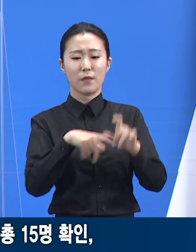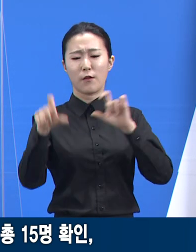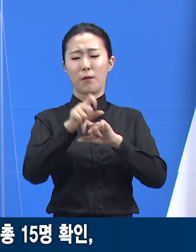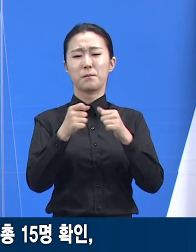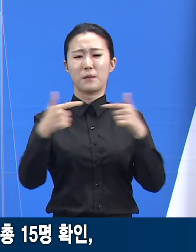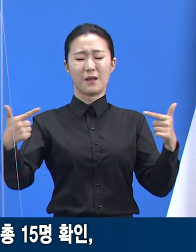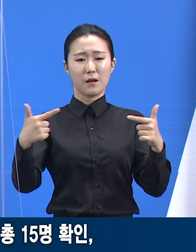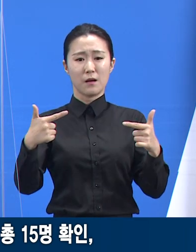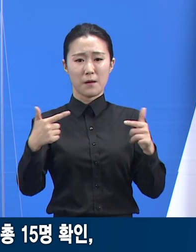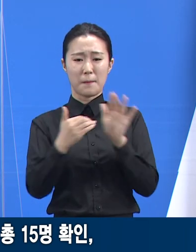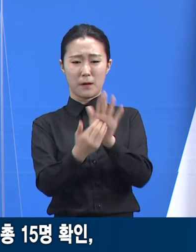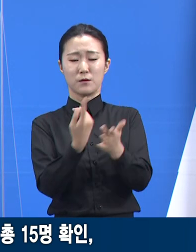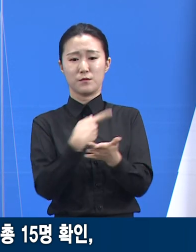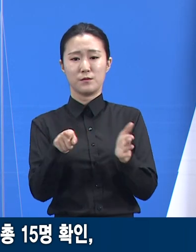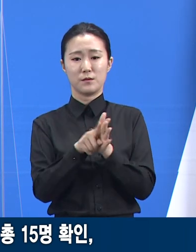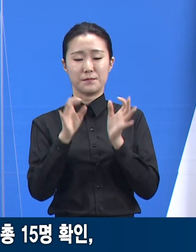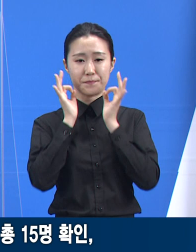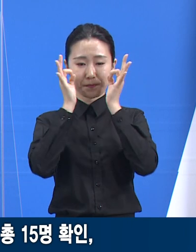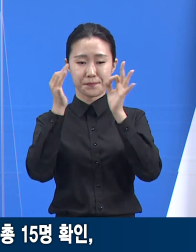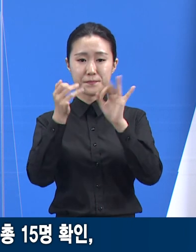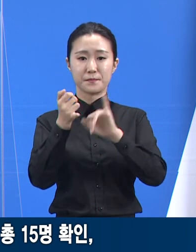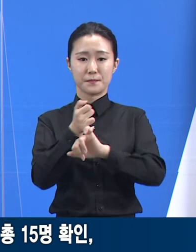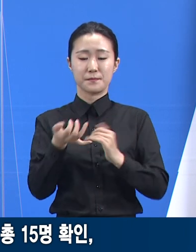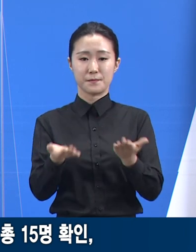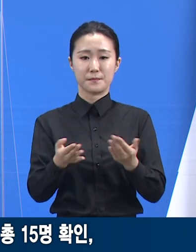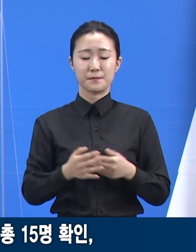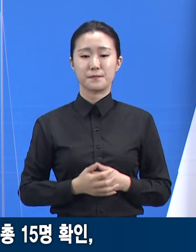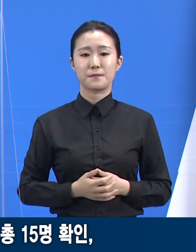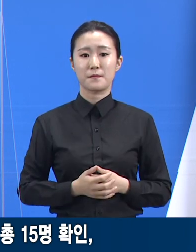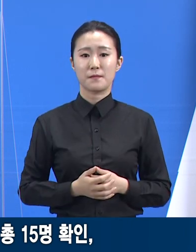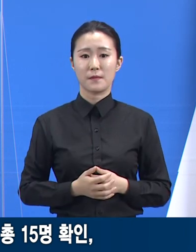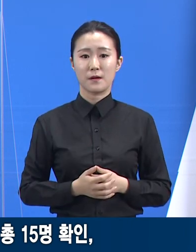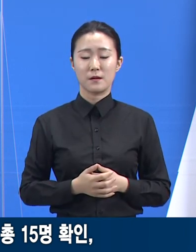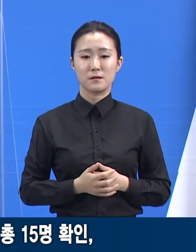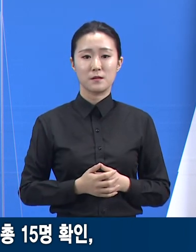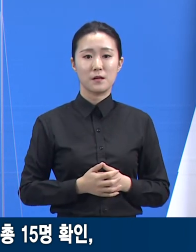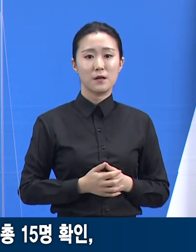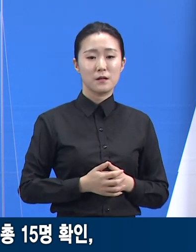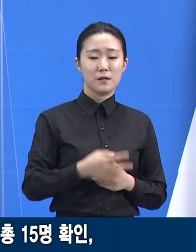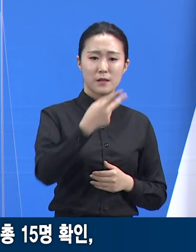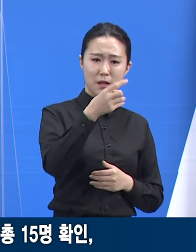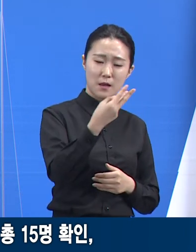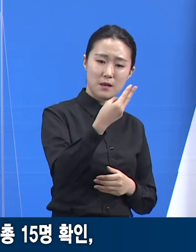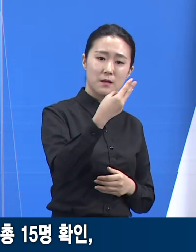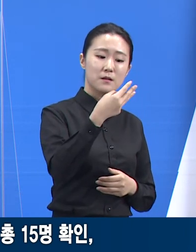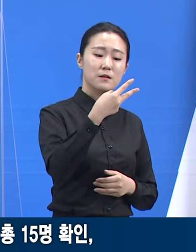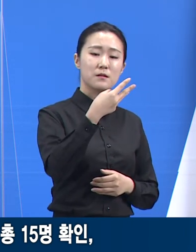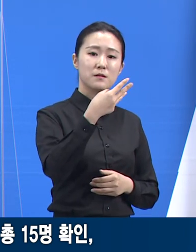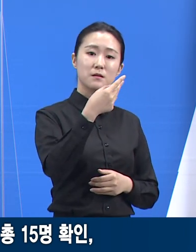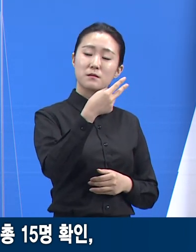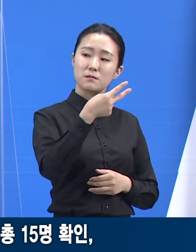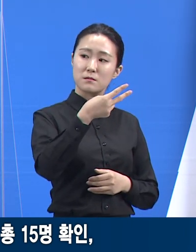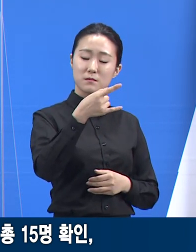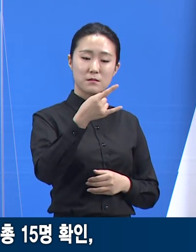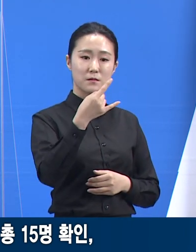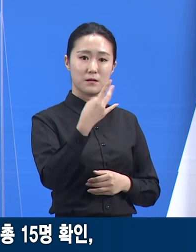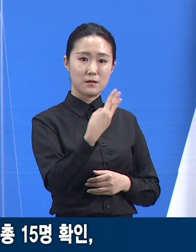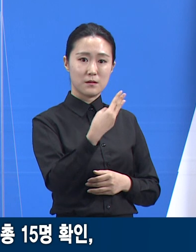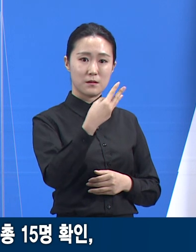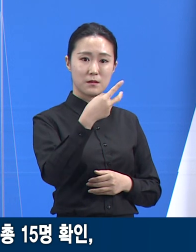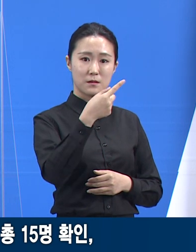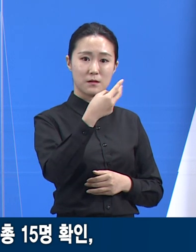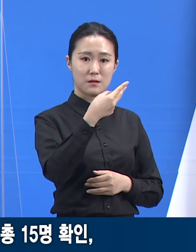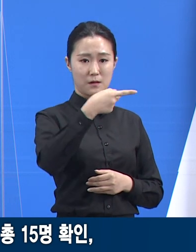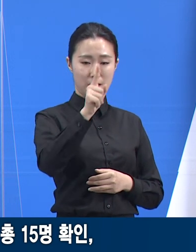델타 변이 바이러스는 변이 바이러스 중 확진자가 가장 많은 알파 변이 바이러스보다도 전파력이 1.6배 강한 것으로